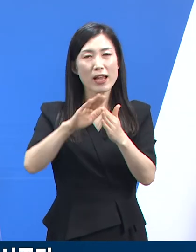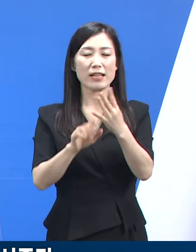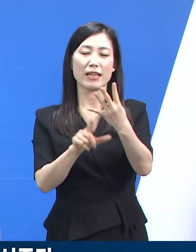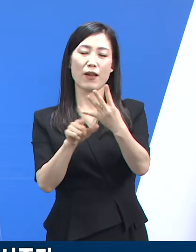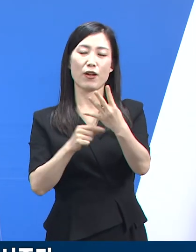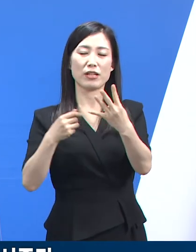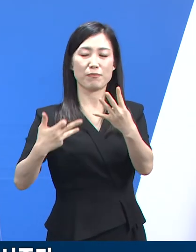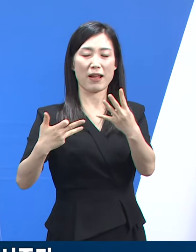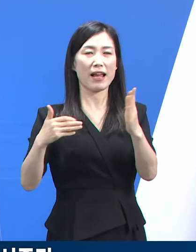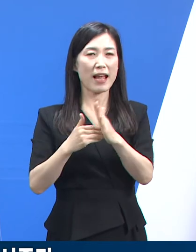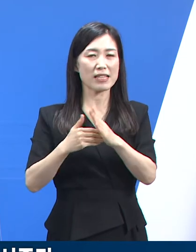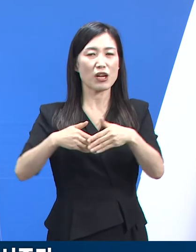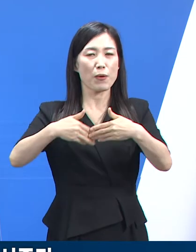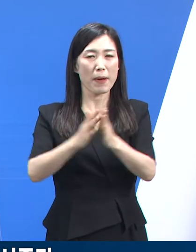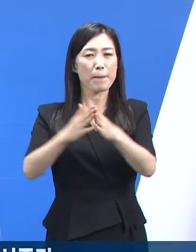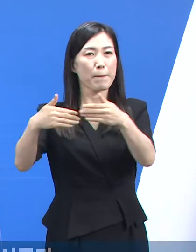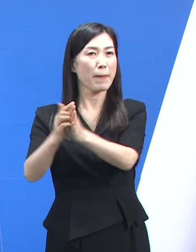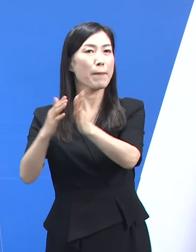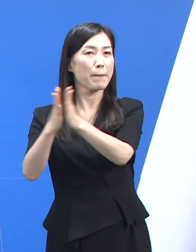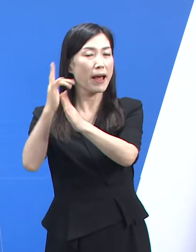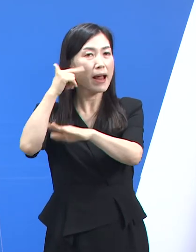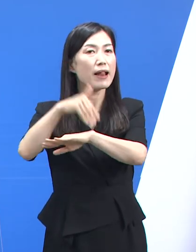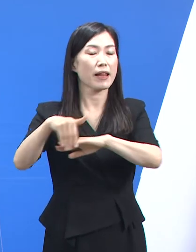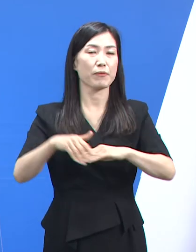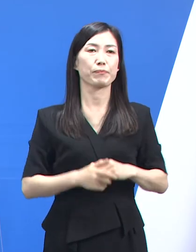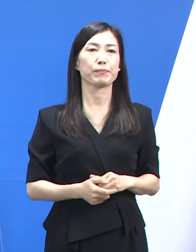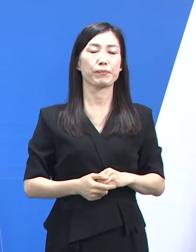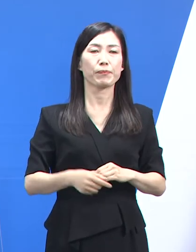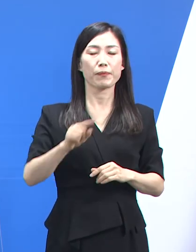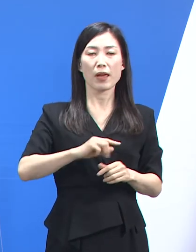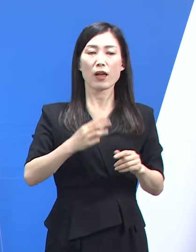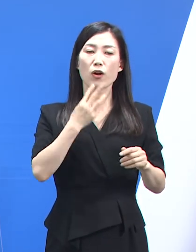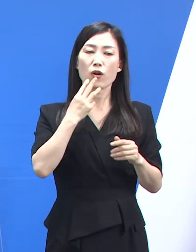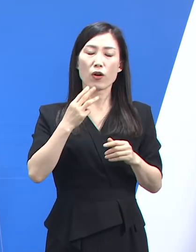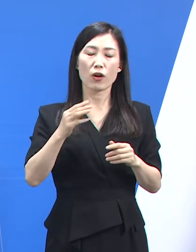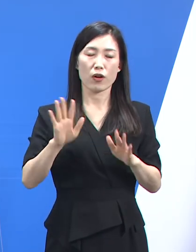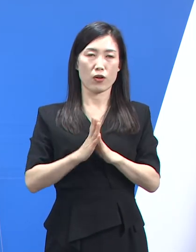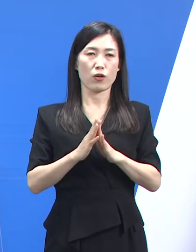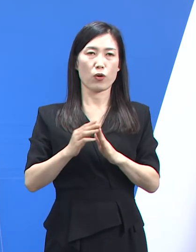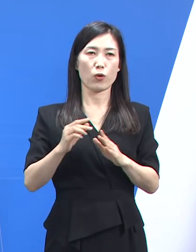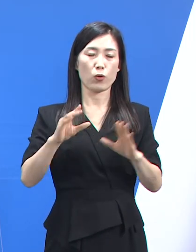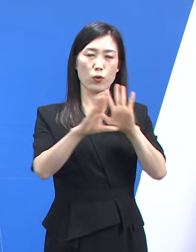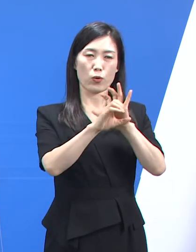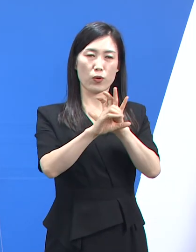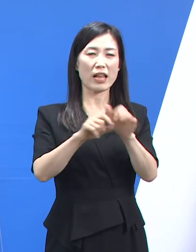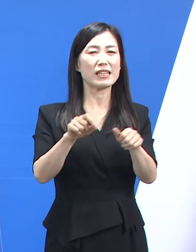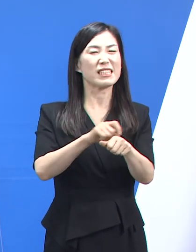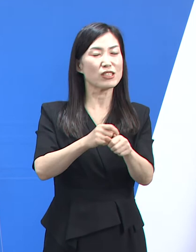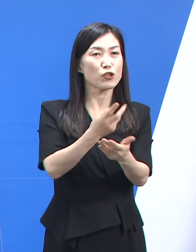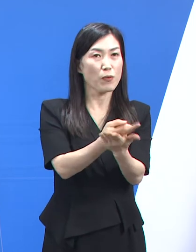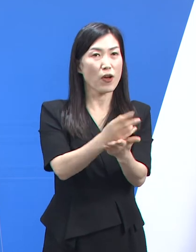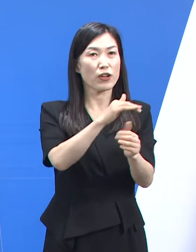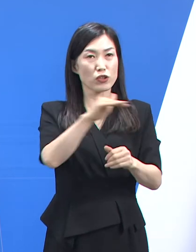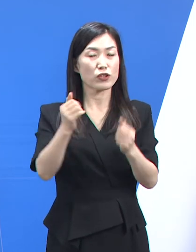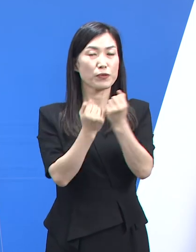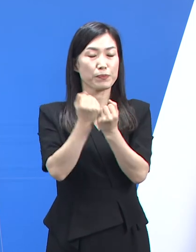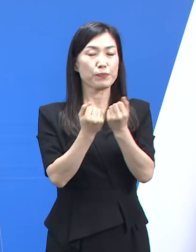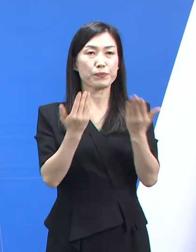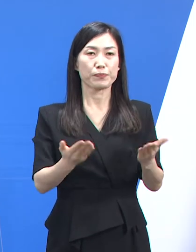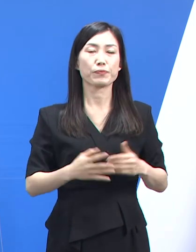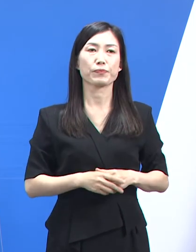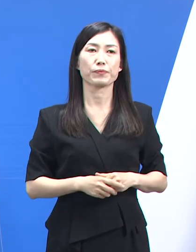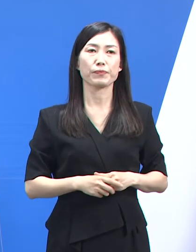순차적으로 중단할 예정입니다. 다음은 코로나19 확진자 특수병상 현황입니다. 4월 11일 0시 기준 도내